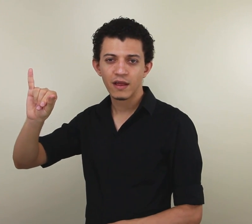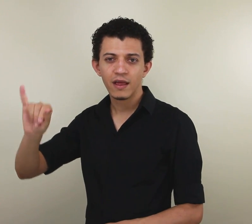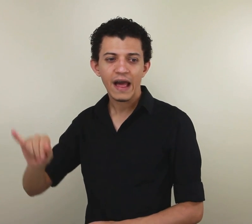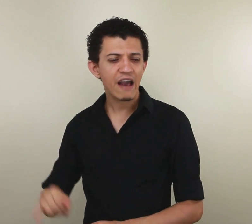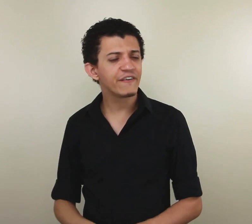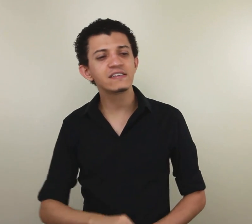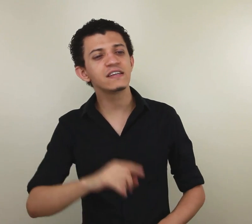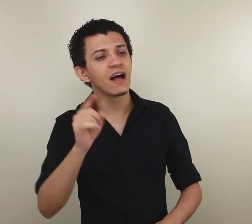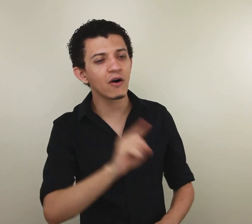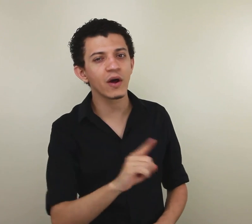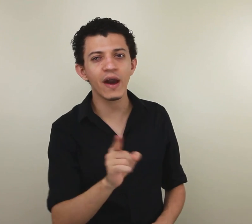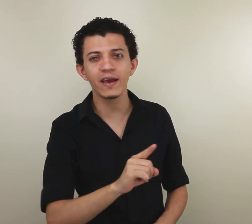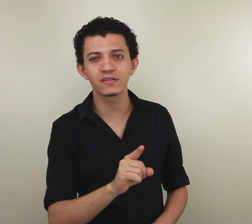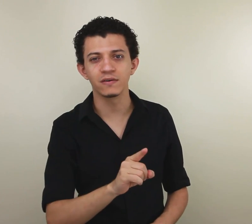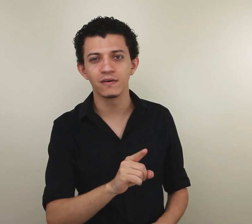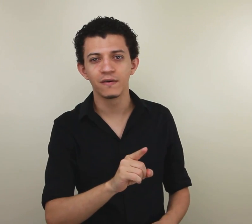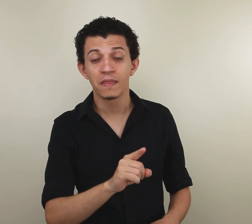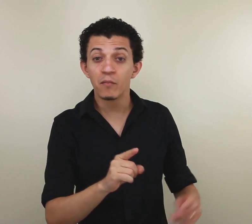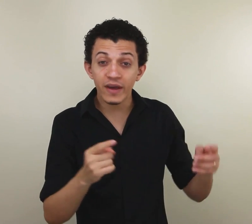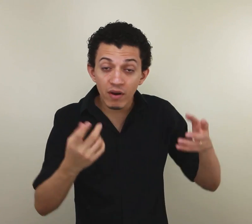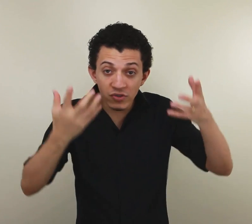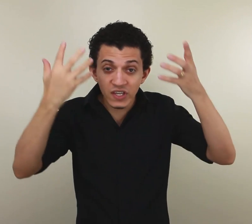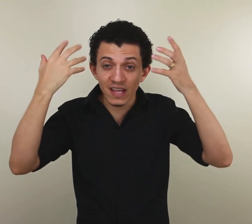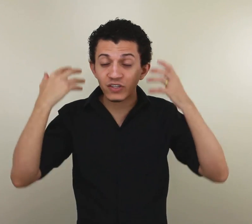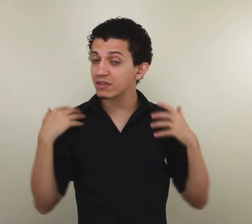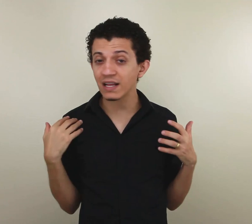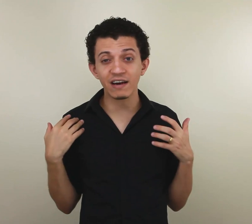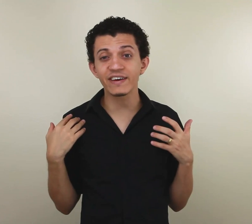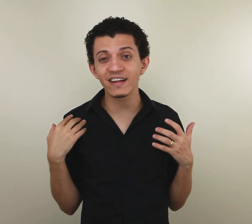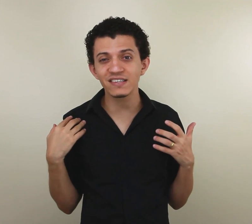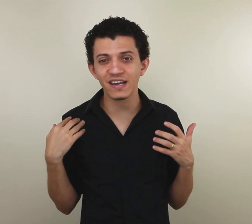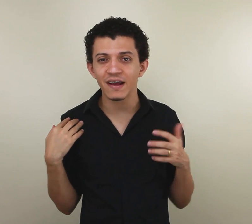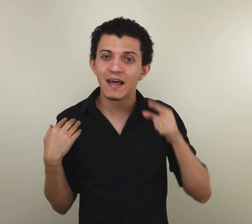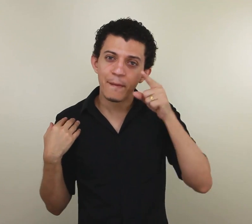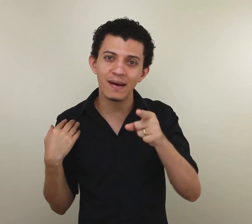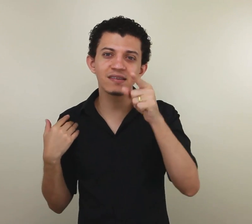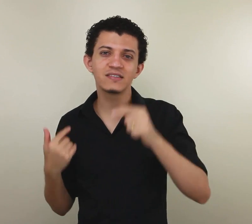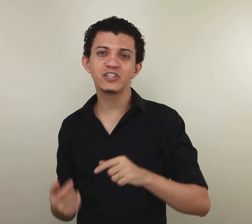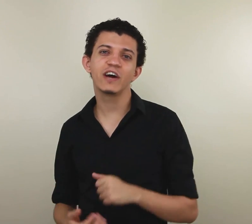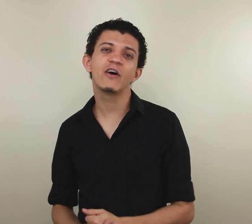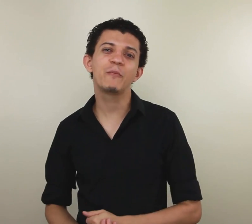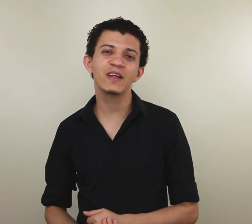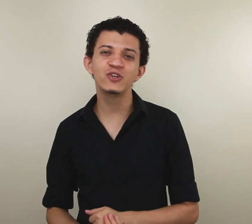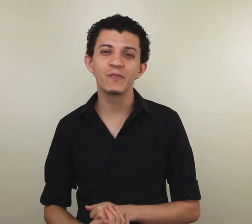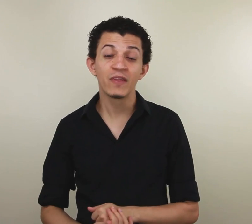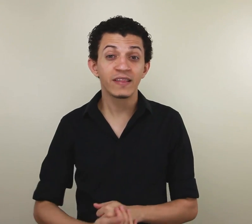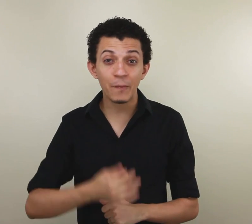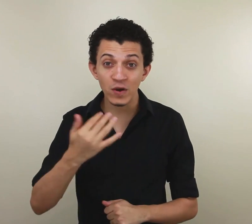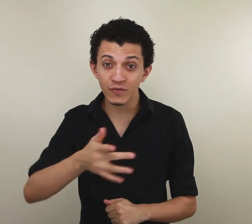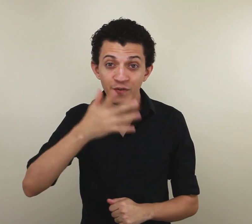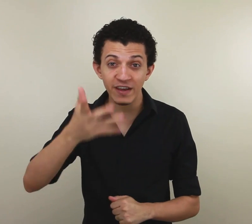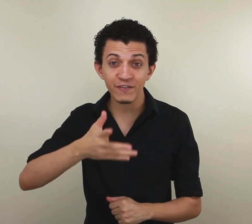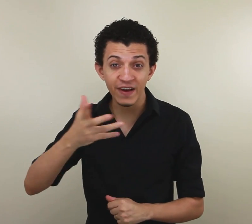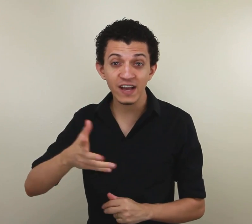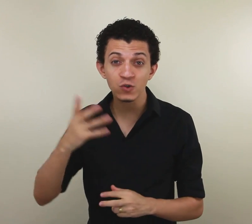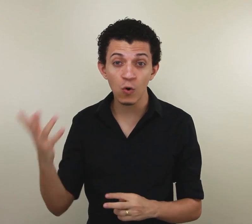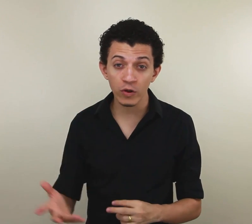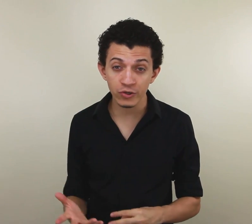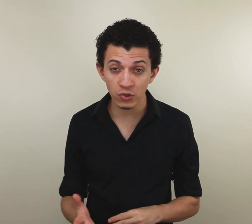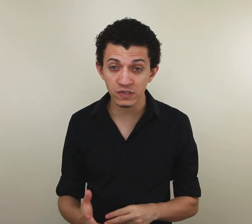Aí eu falei assim, não, não é isso. Porque eu não tinha entendido o ele estava querendo dizer. Mas nesse dia eu aprendi. Depois eu fui verificar isso com outros outros